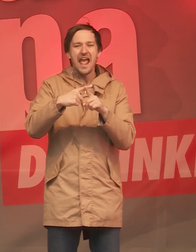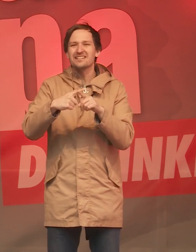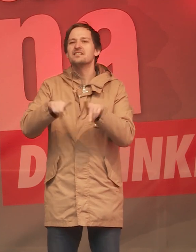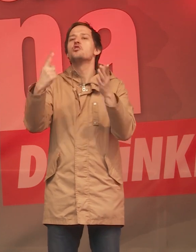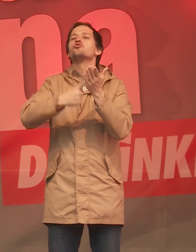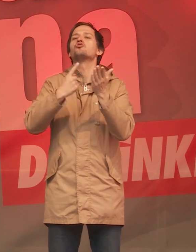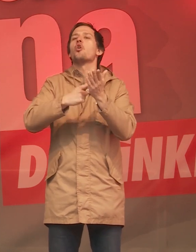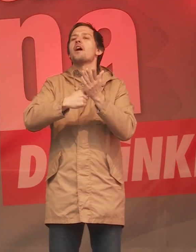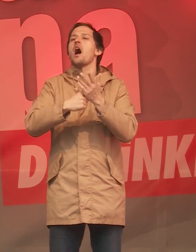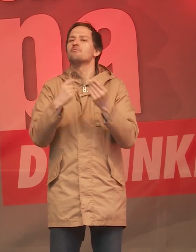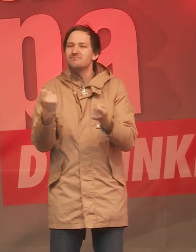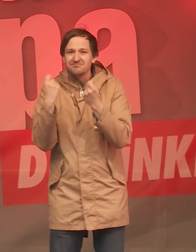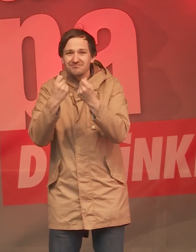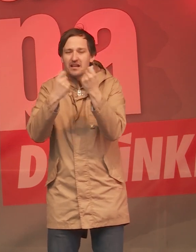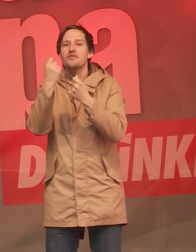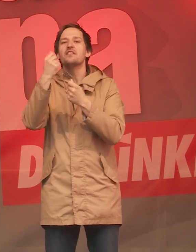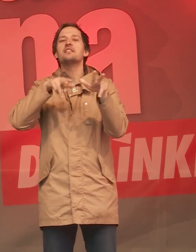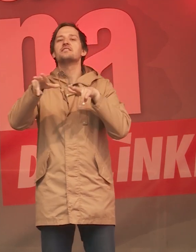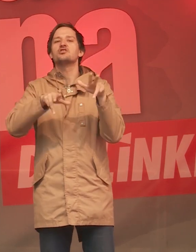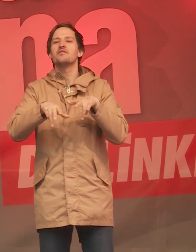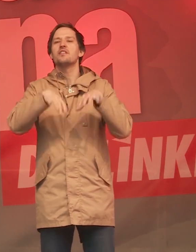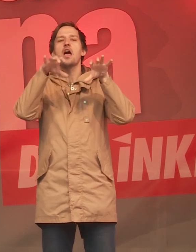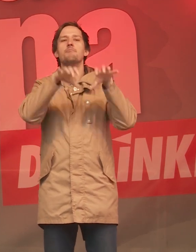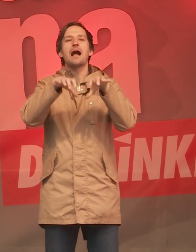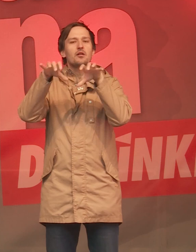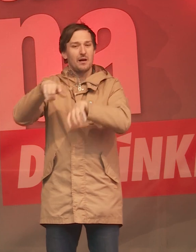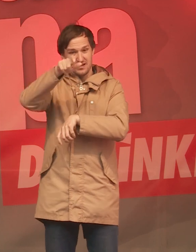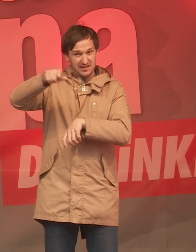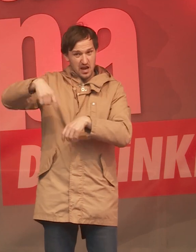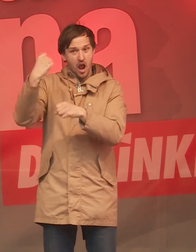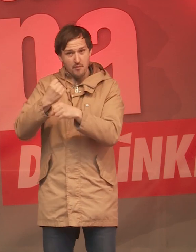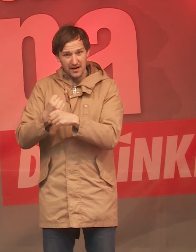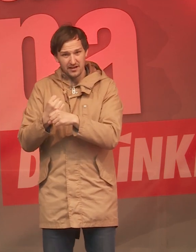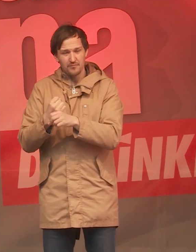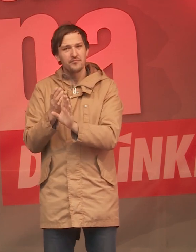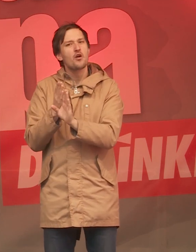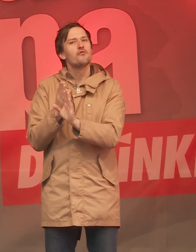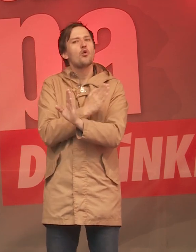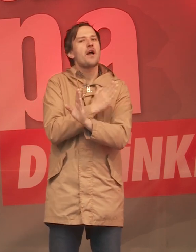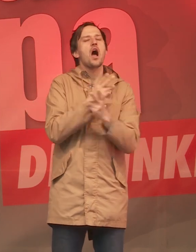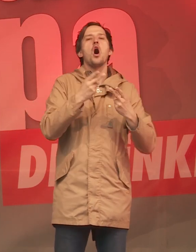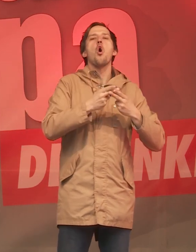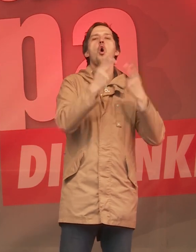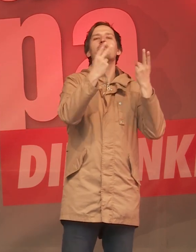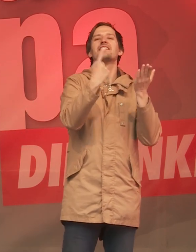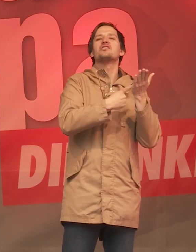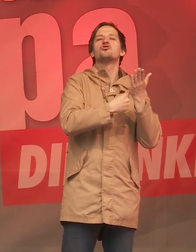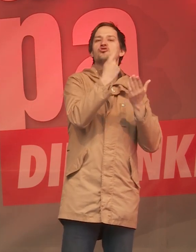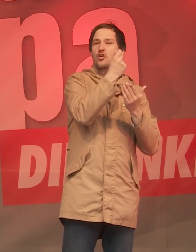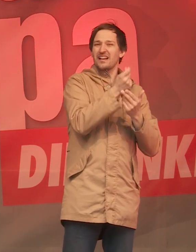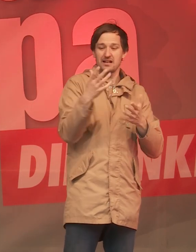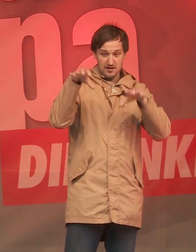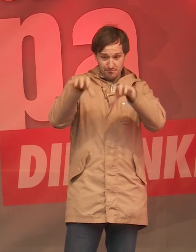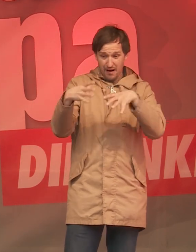Finanzgeschäfte und da haben einige Banker in Banken, die vorher mit öffentlichen Steuergeldern gerettet worden sind.